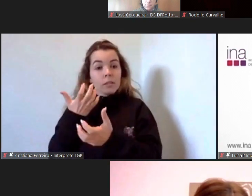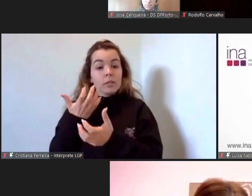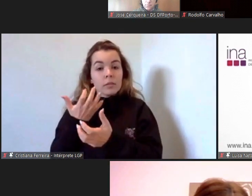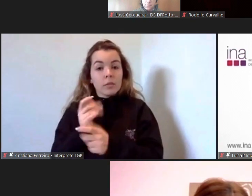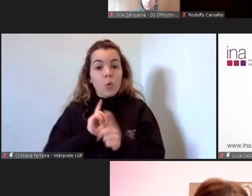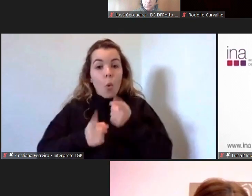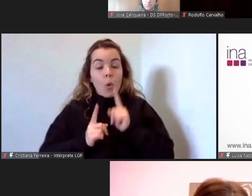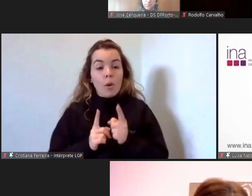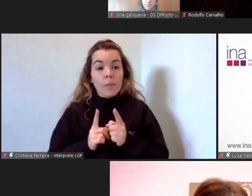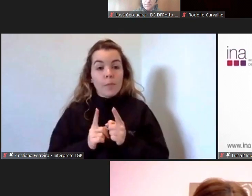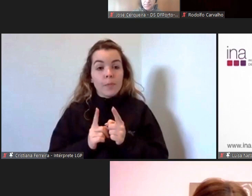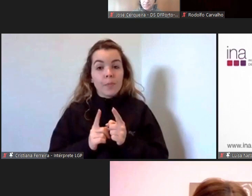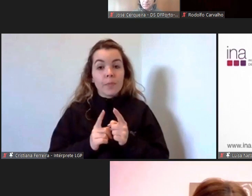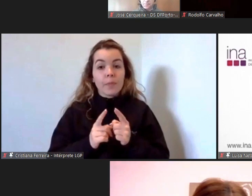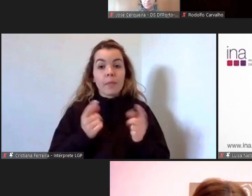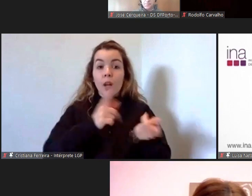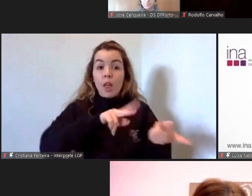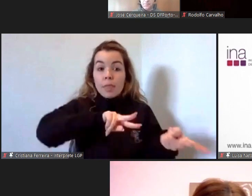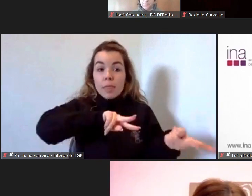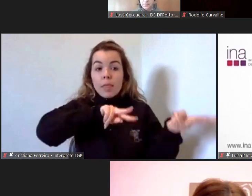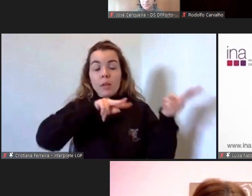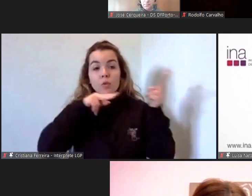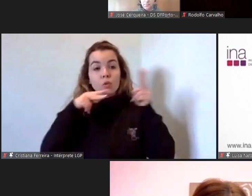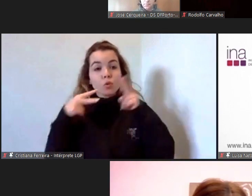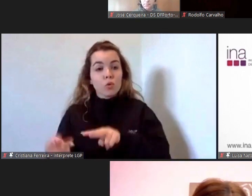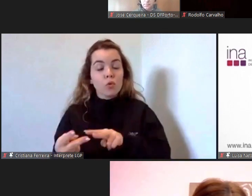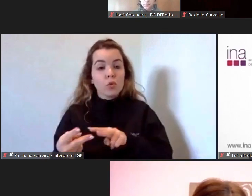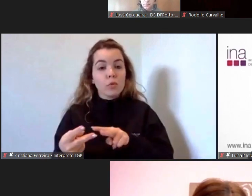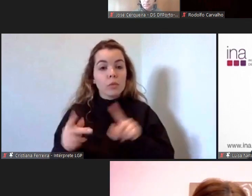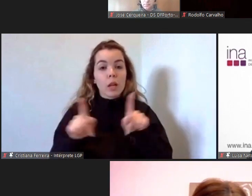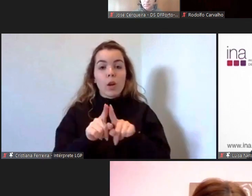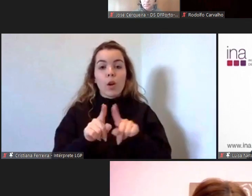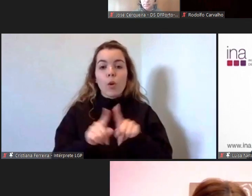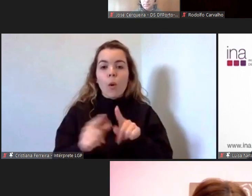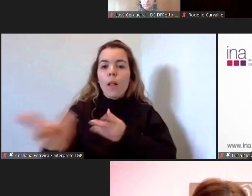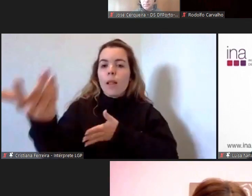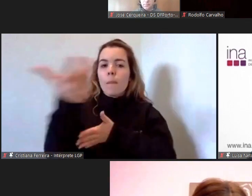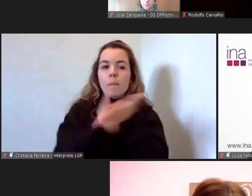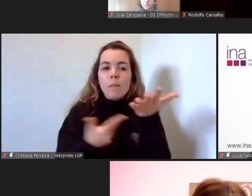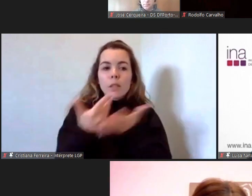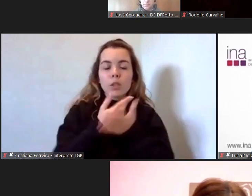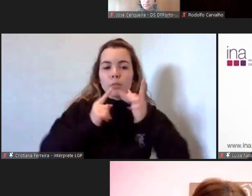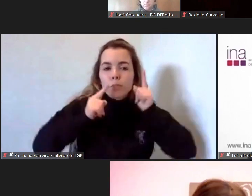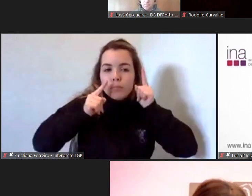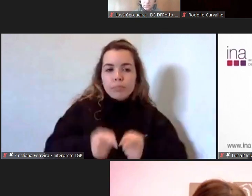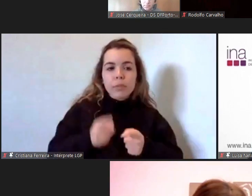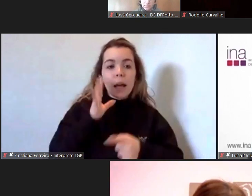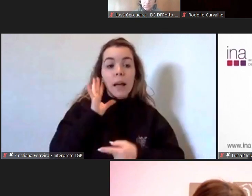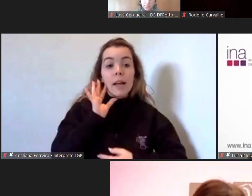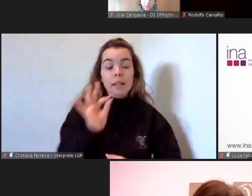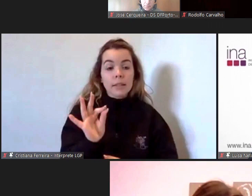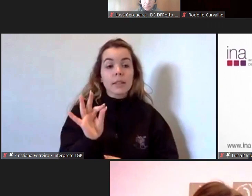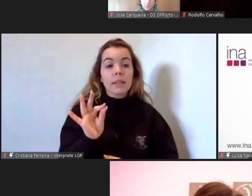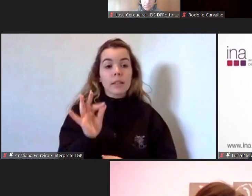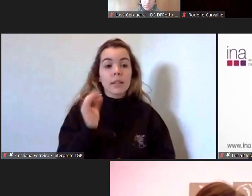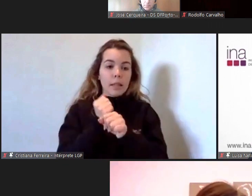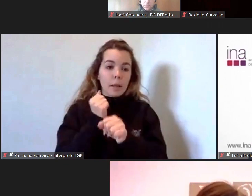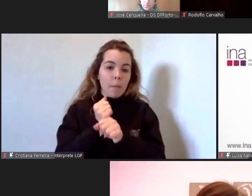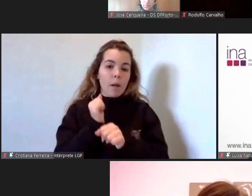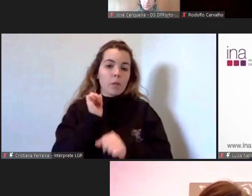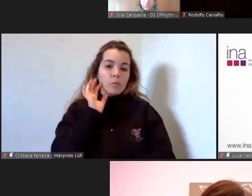a transformação parte da partilha inicia-se com esta partilha deste trabalho